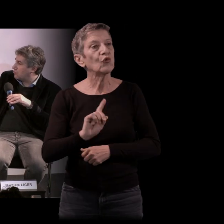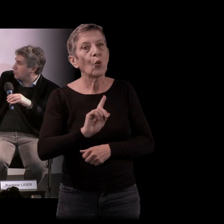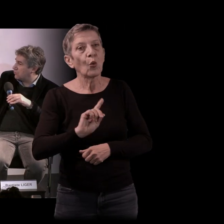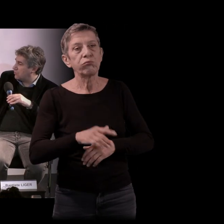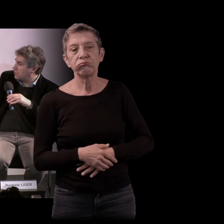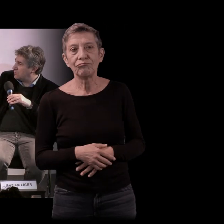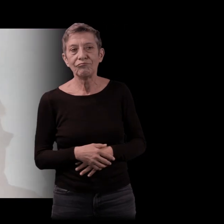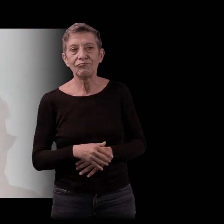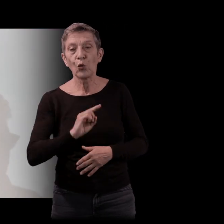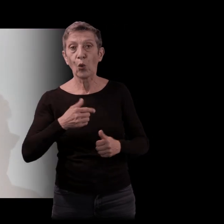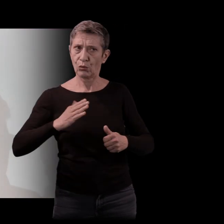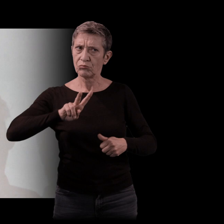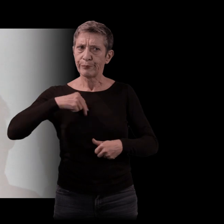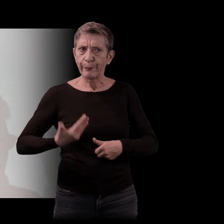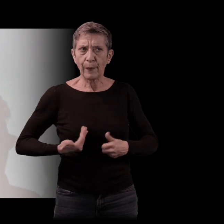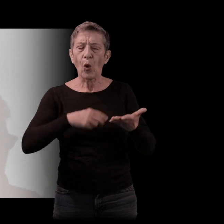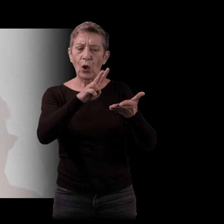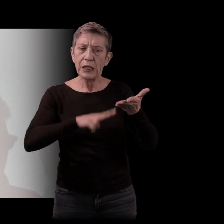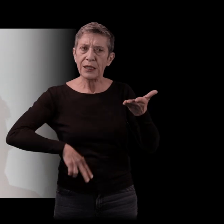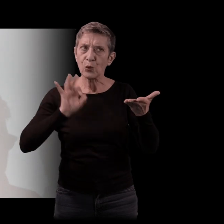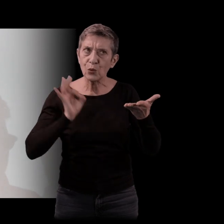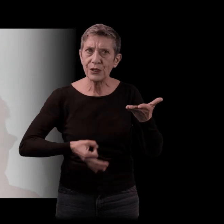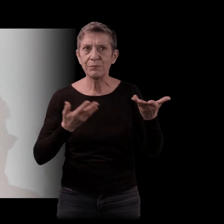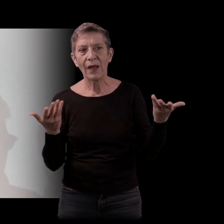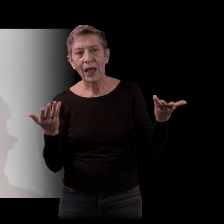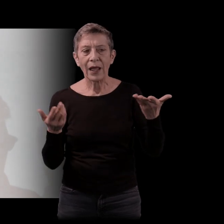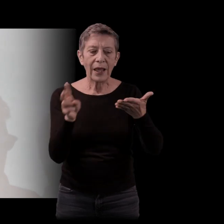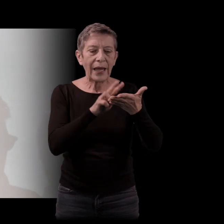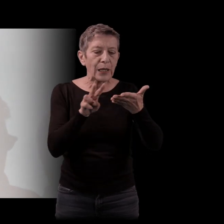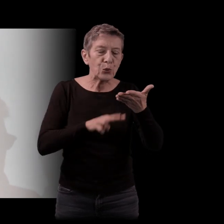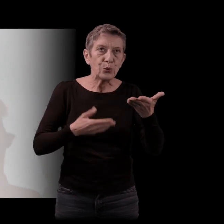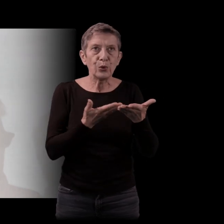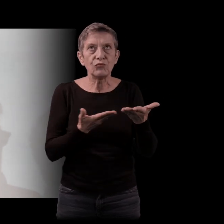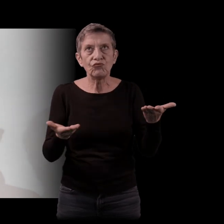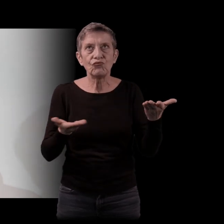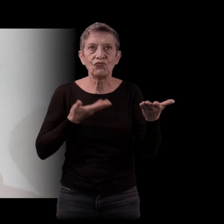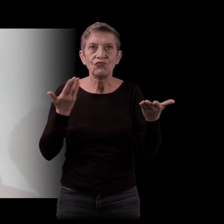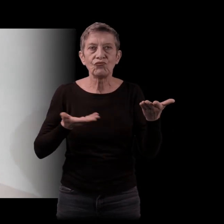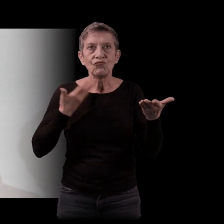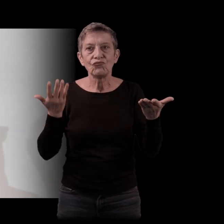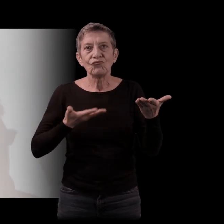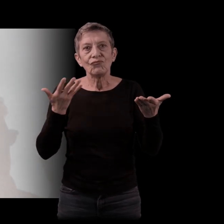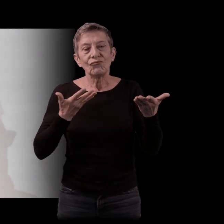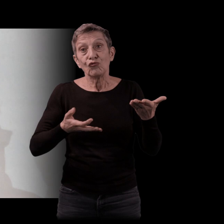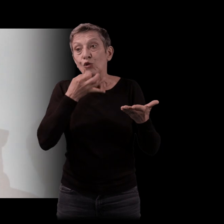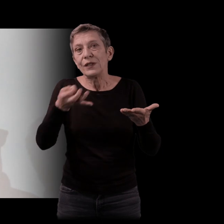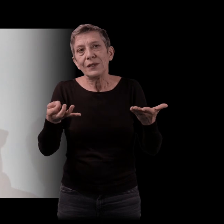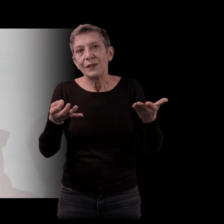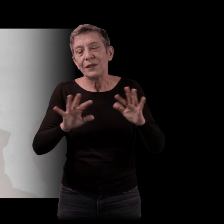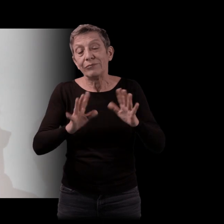Ma mère lisait pas mal, mais c'était des lectures, je dis ça vraiment sans condescendance aucune,